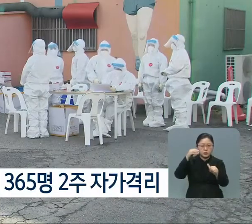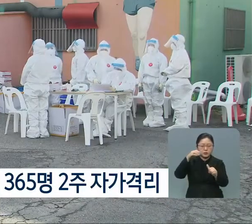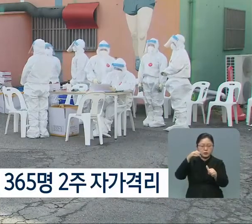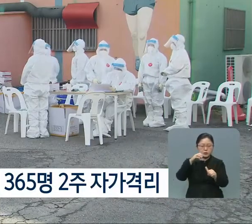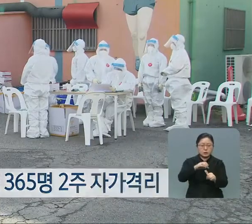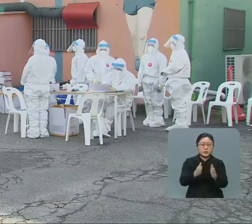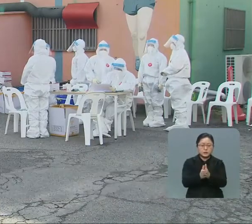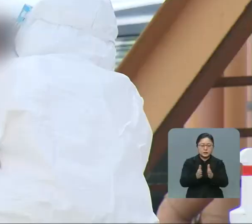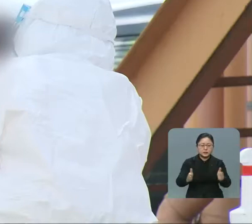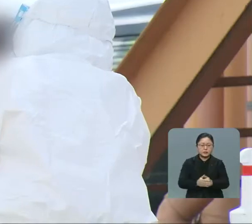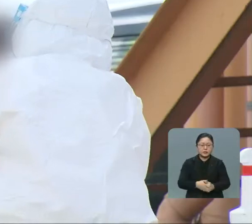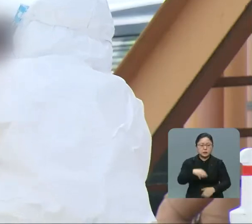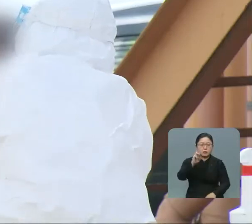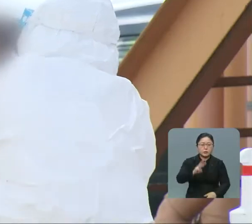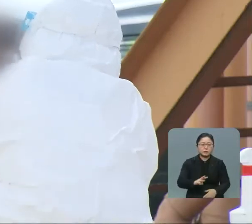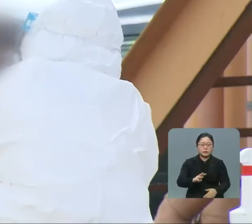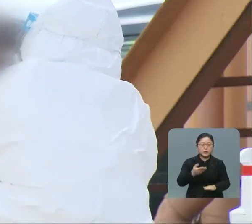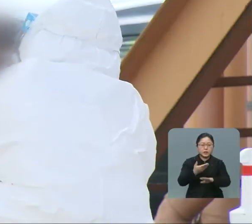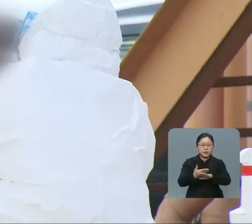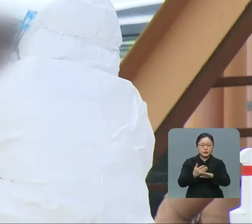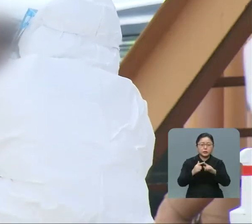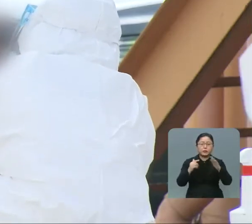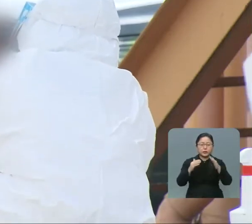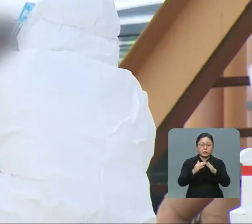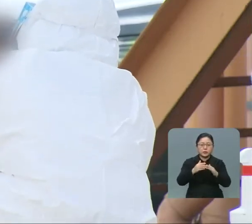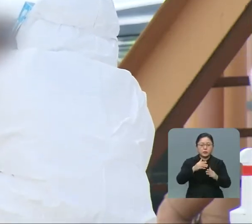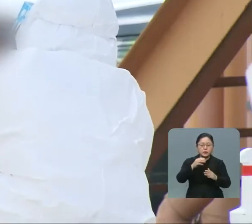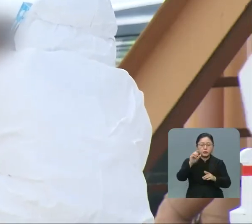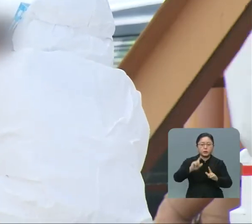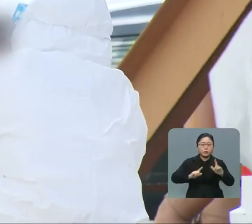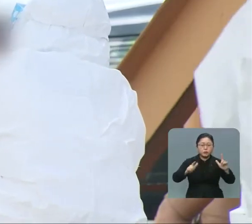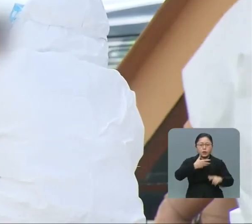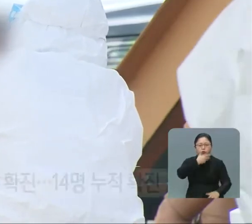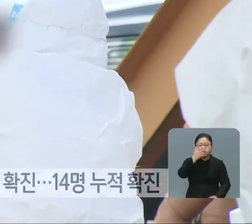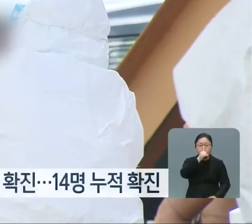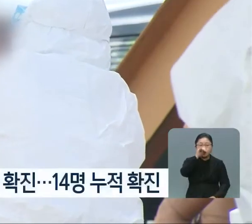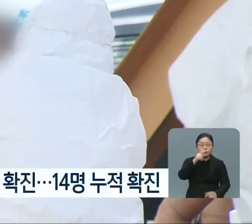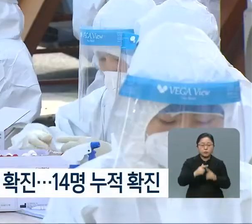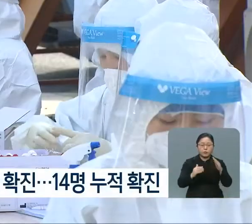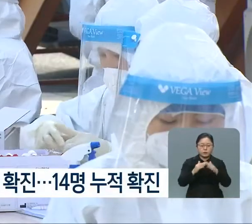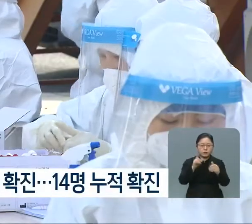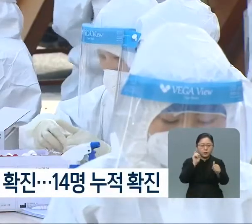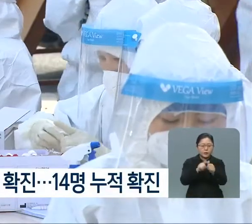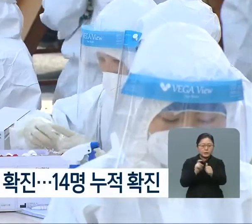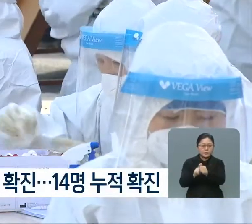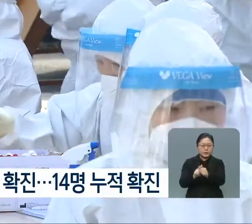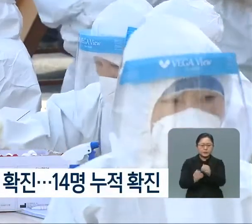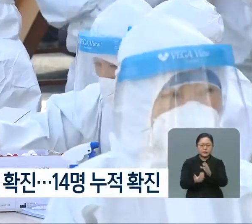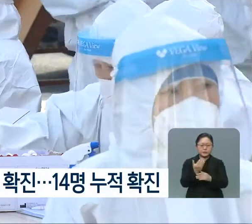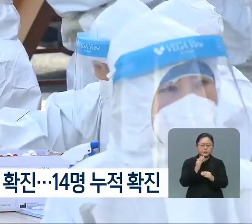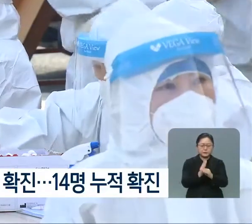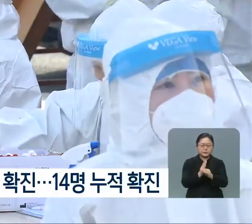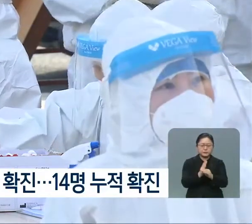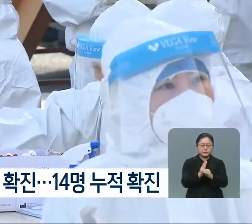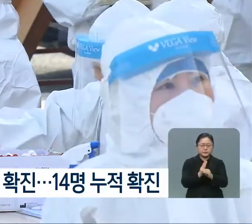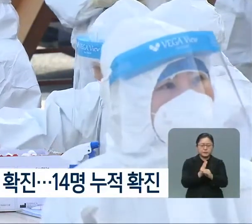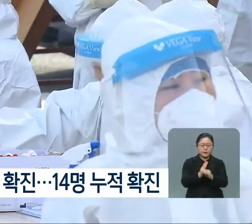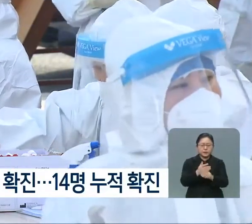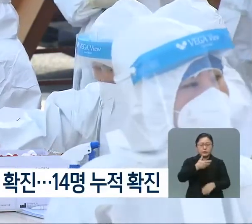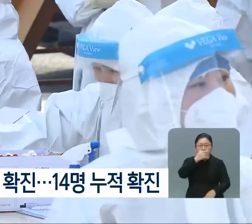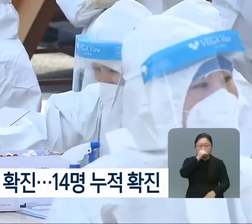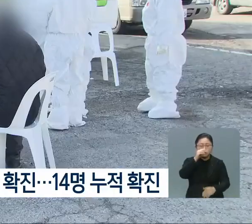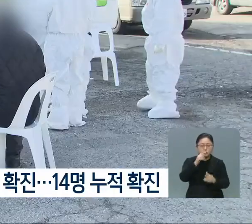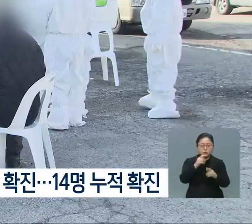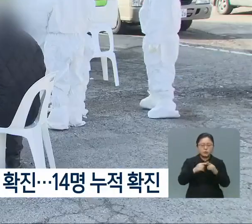들어갔습니다. 광주에서는 또 다른 종교시설인 광주 동구의 꿈이 있는 교회에서 확진자가 잇따라 나오고 있습니다. 꿈이 있는